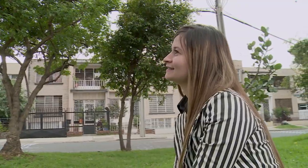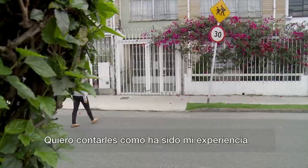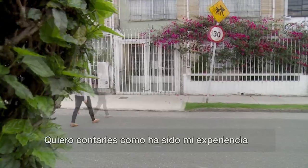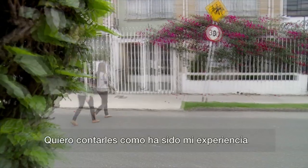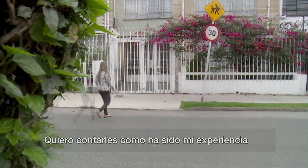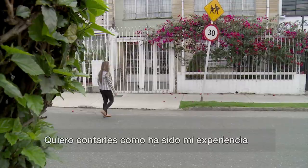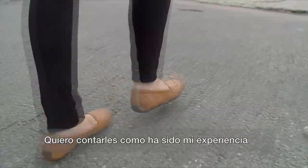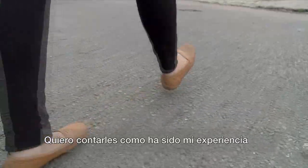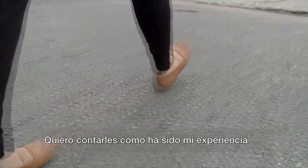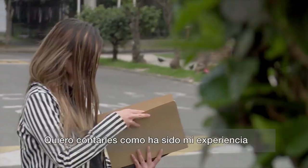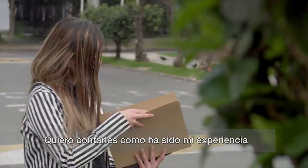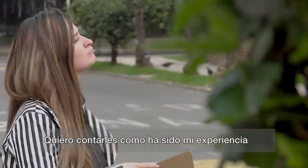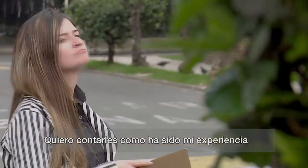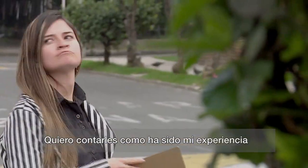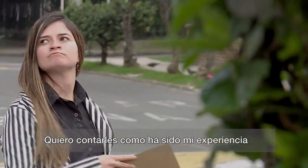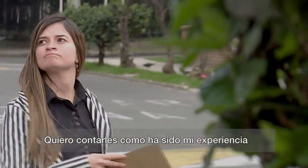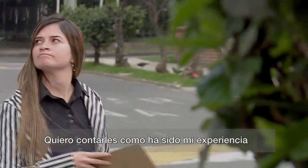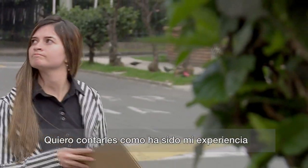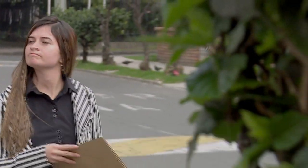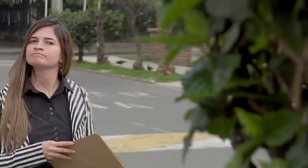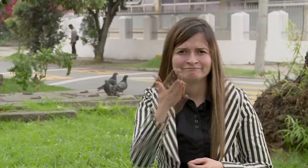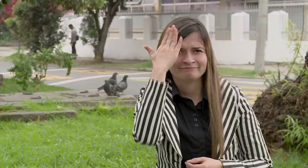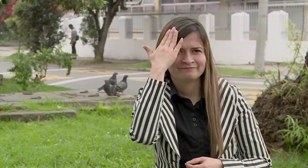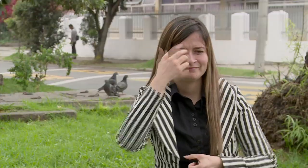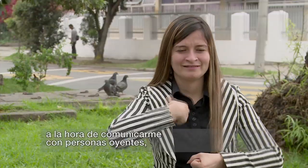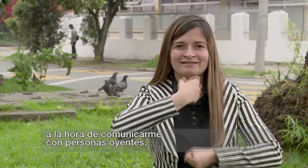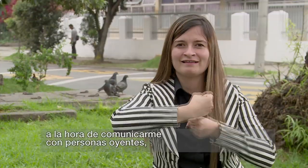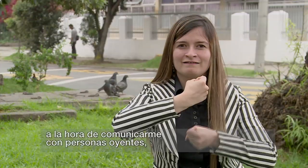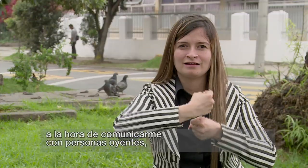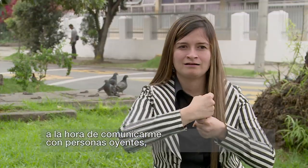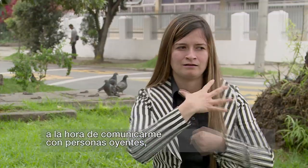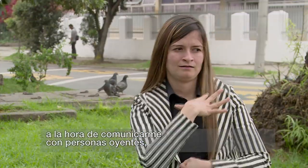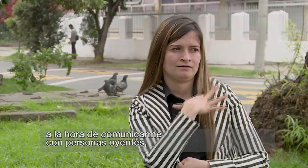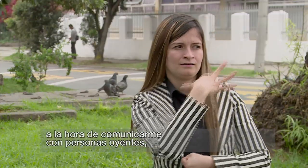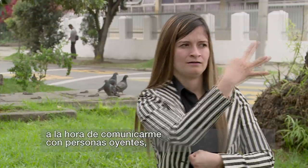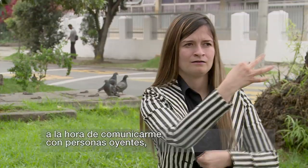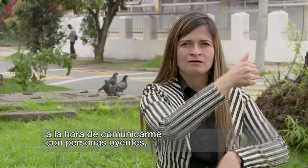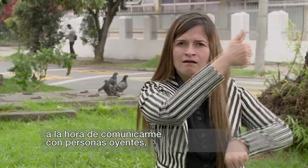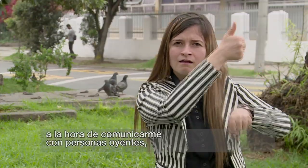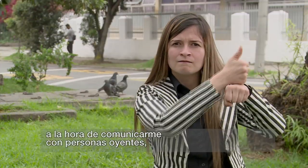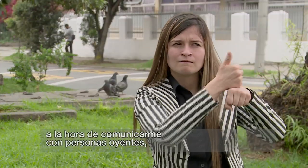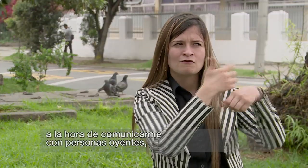Quiero contarles cómo ha sido mi experiencia a la hora de comunicarme con las personas oyentes.